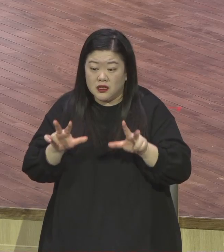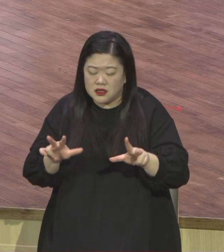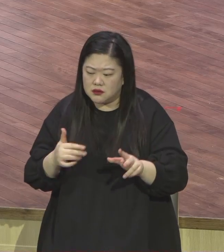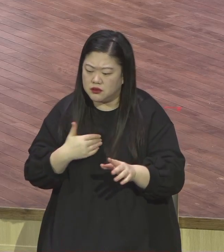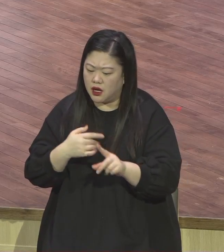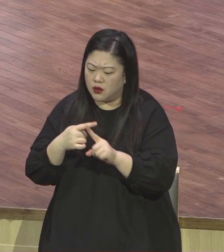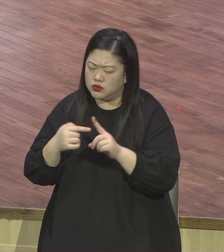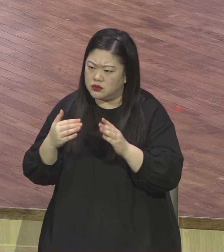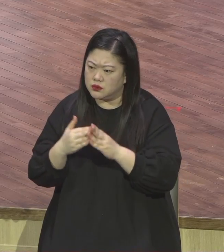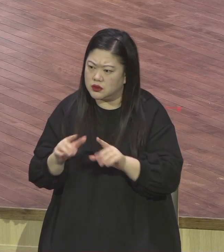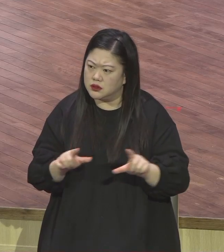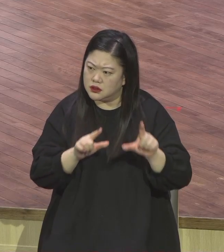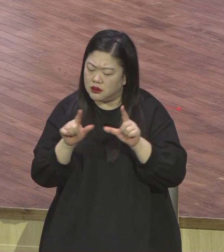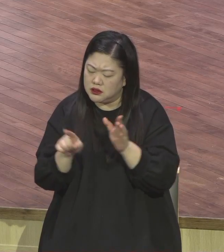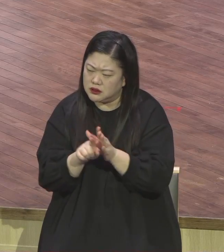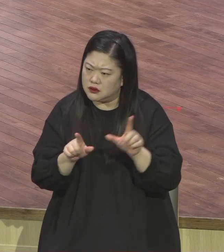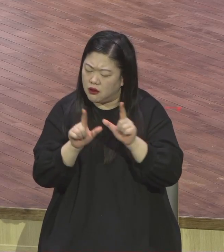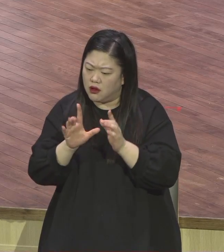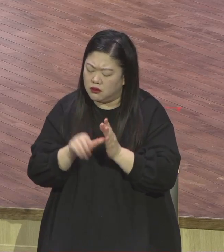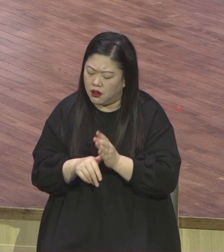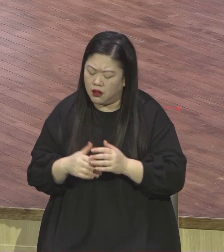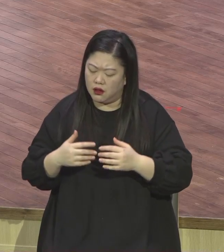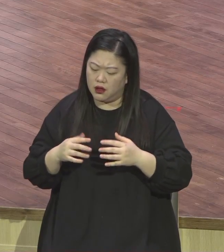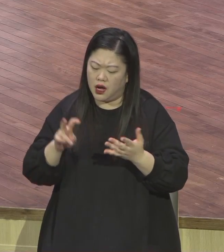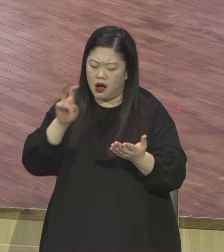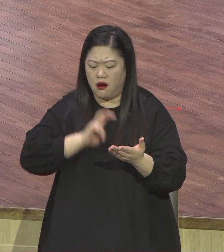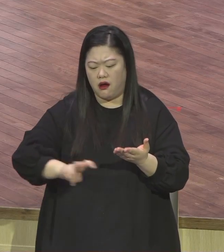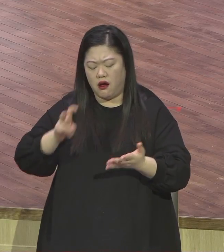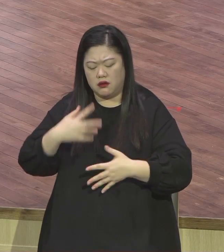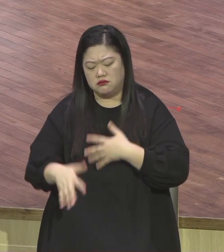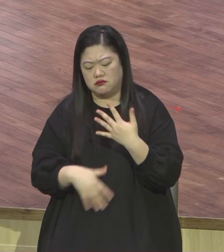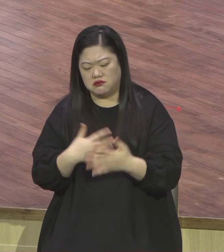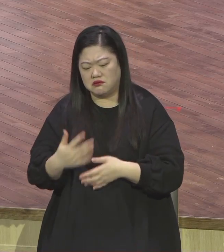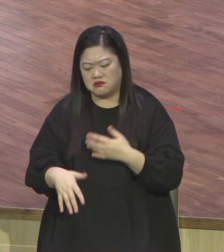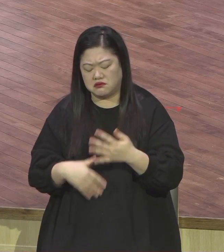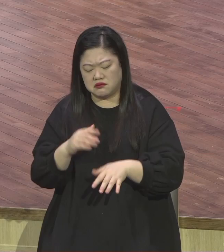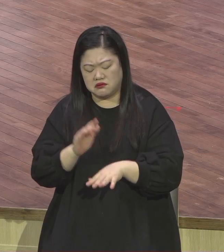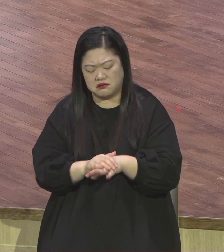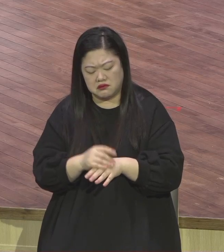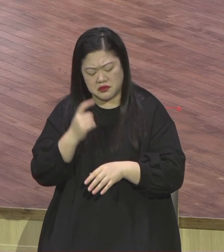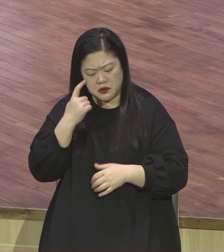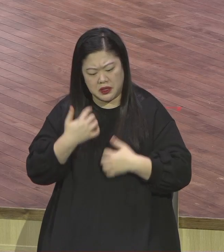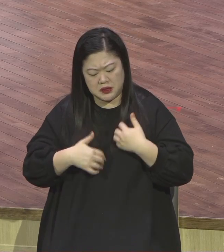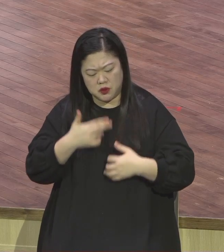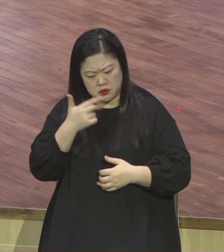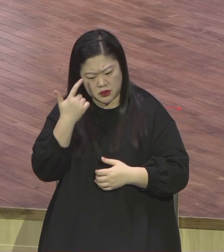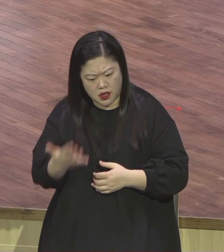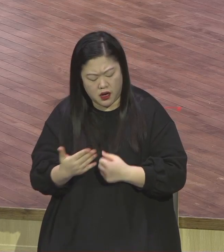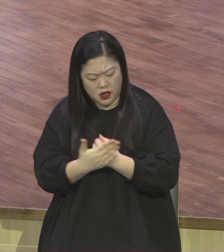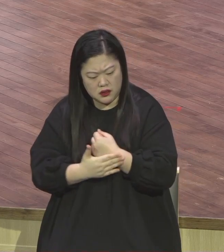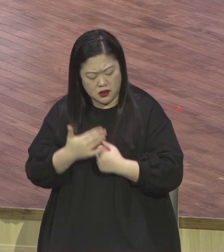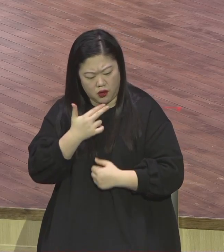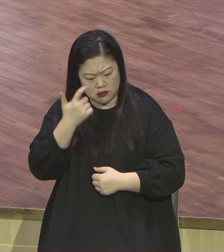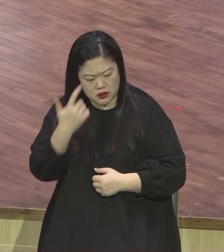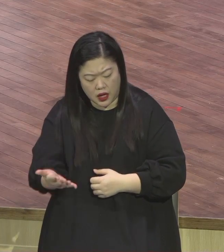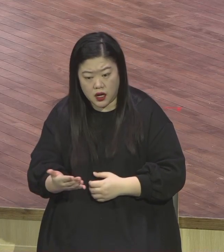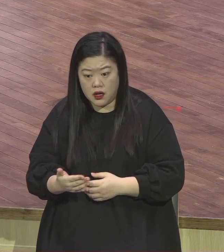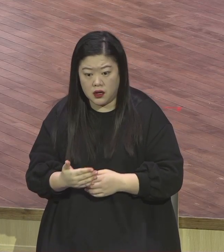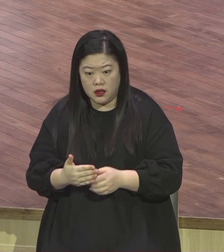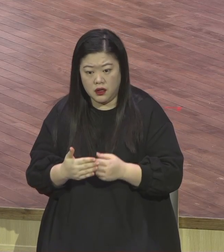이렇게 힘이 빠졌지? 내가 왜 이렇게 찬송이 기쁨이 없지? 내가 왜 기도를 안 하지? 왜 내 은혜 못 받지? 점검해 보세요.